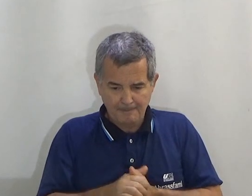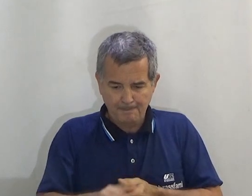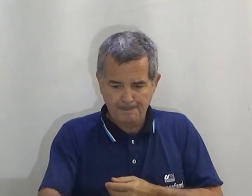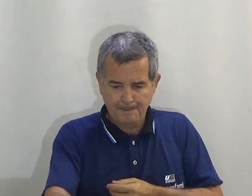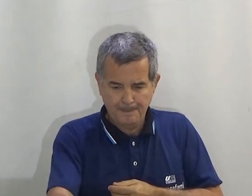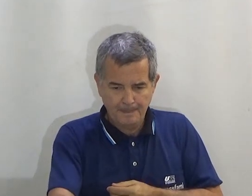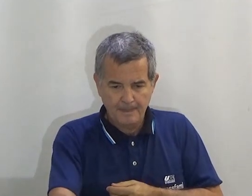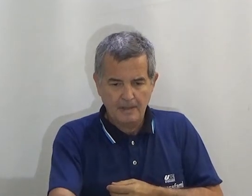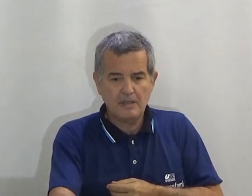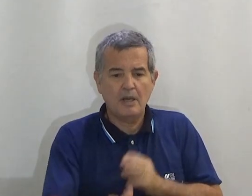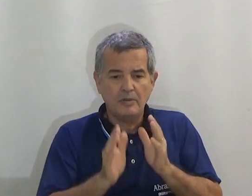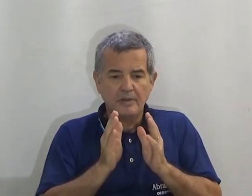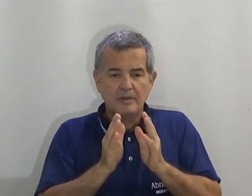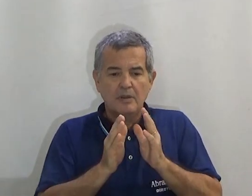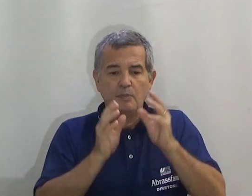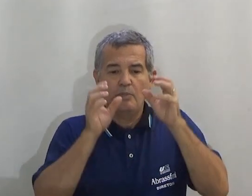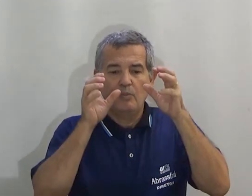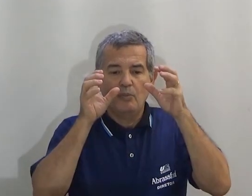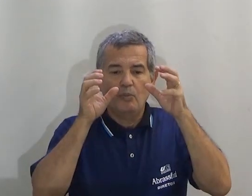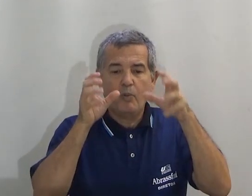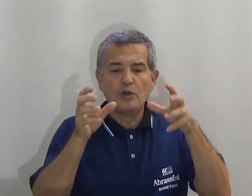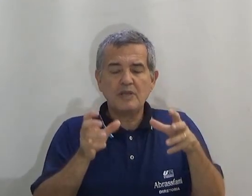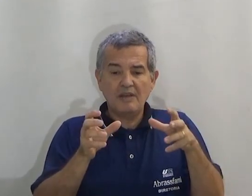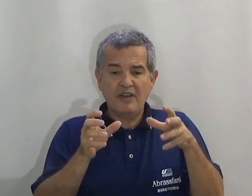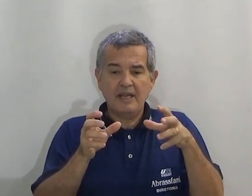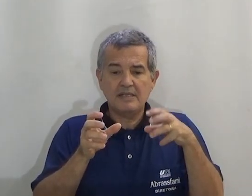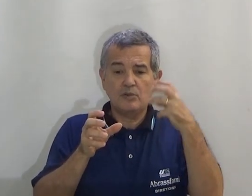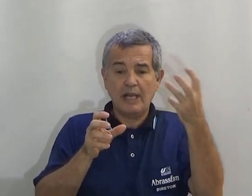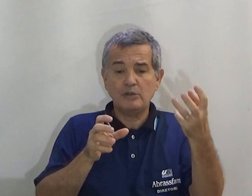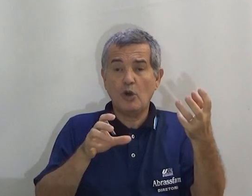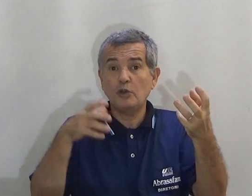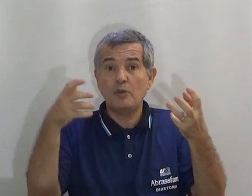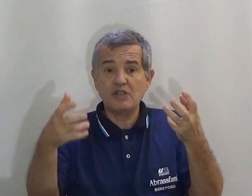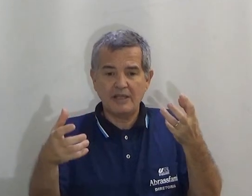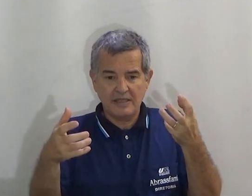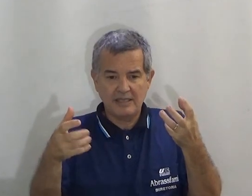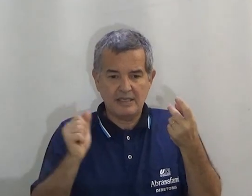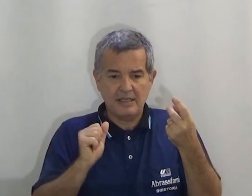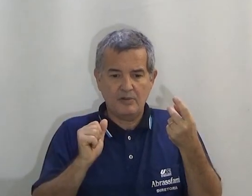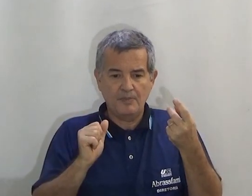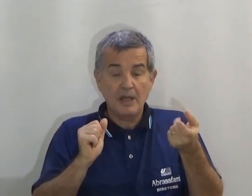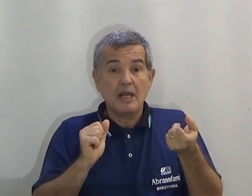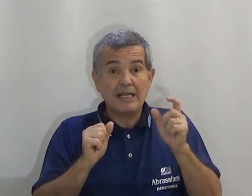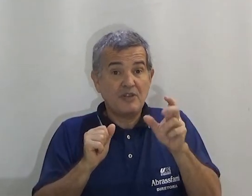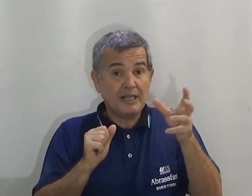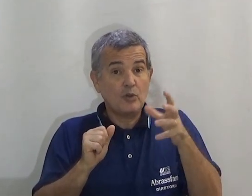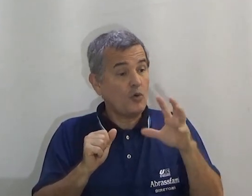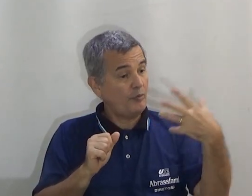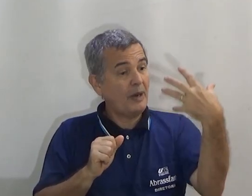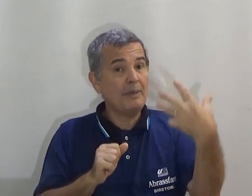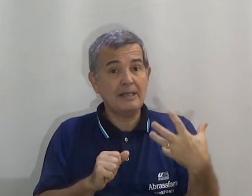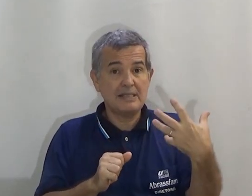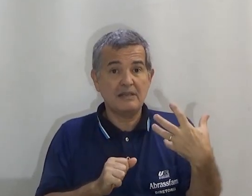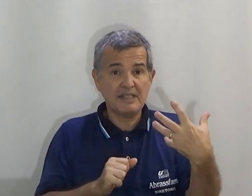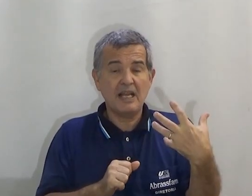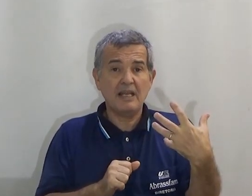ele falar. Então. Ponto de referência. Do narrador. objeto de sinalização. Classificador.